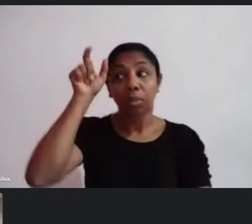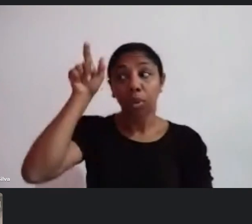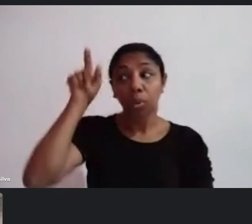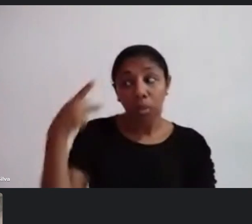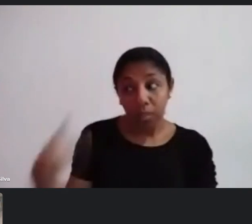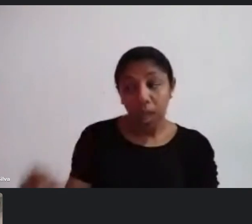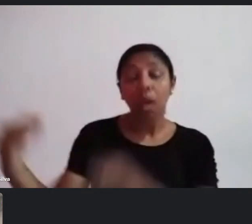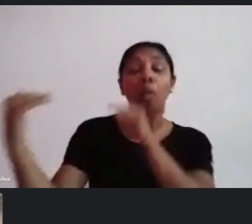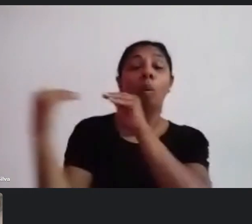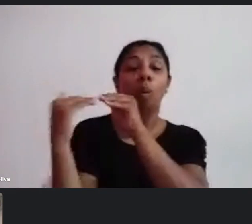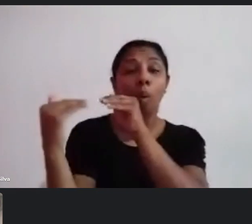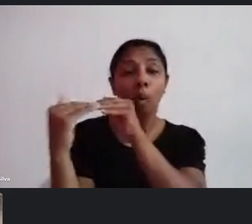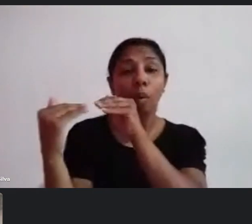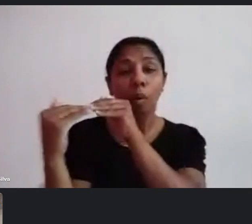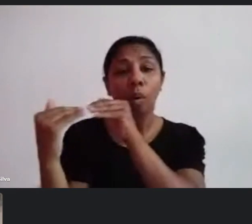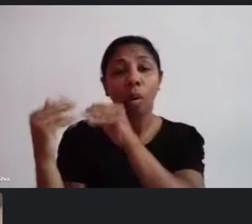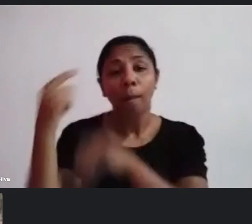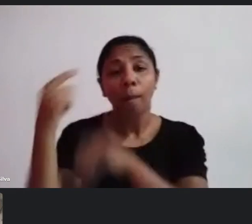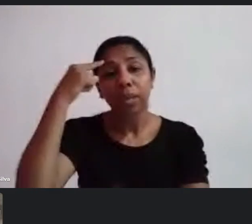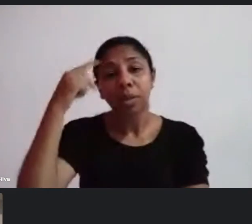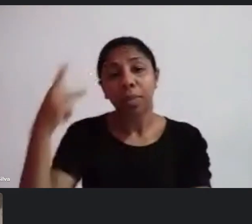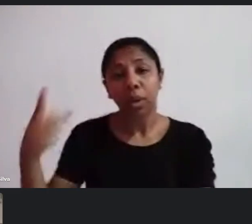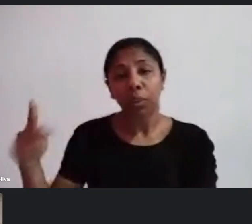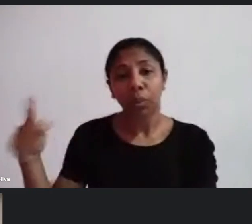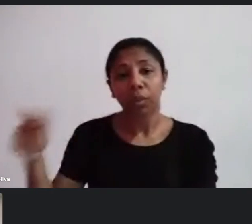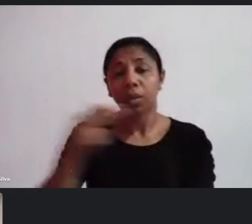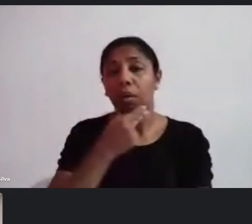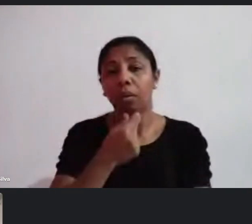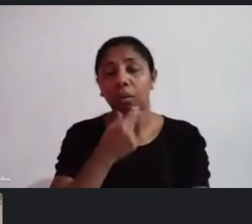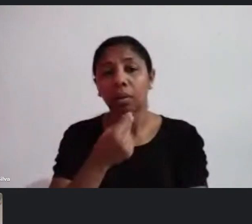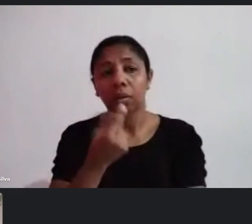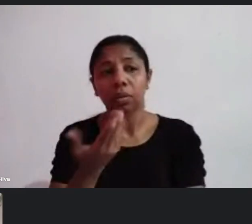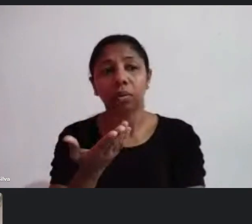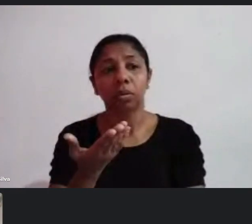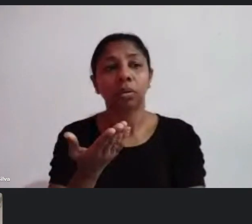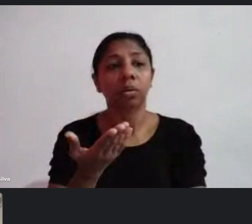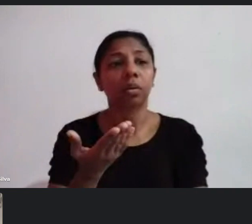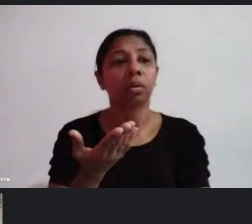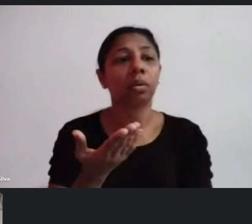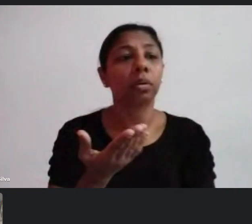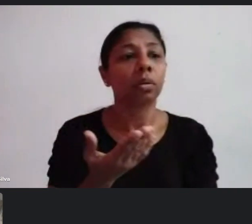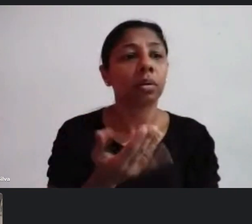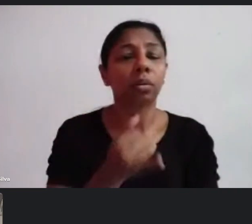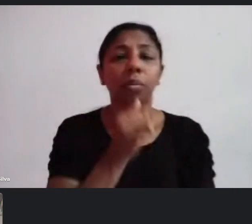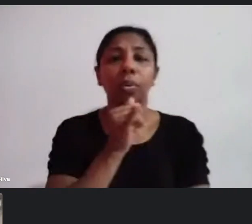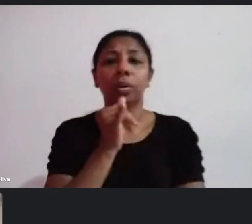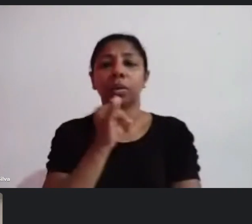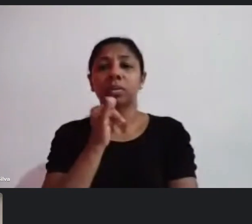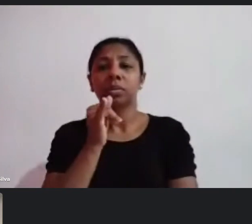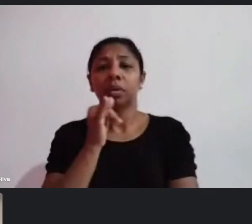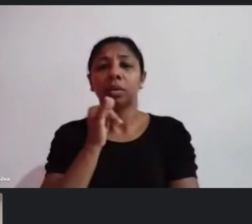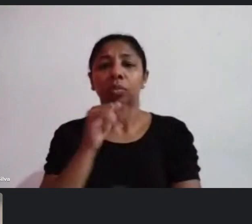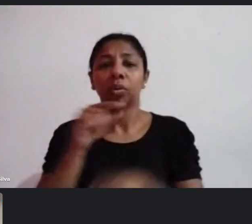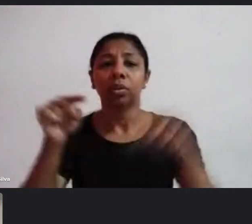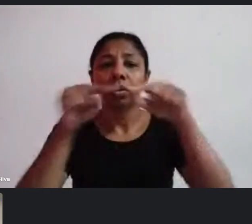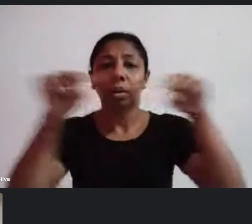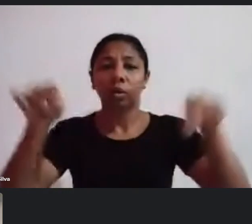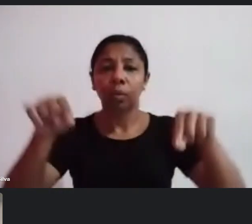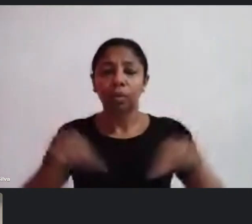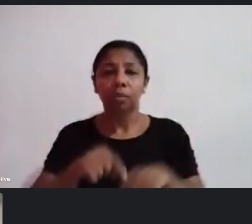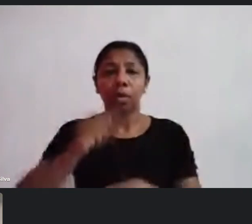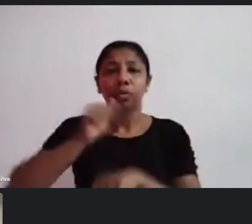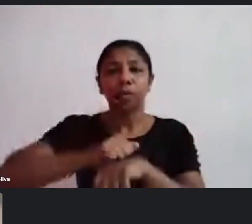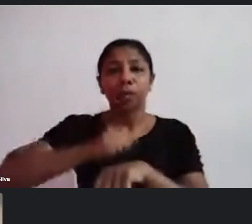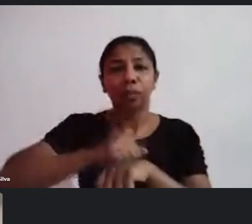plenamente com o pensamento dele principalmente no fato de ter um espaço físico eu acho que enquanto governo do estado a gente